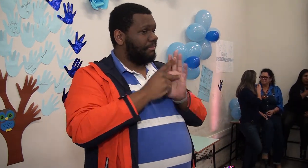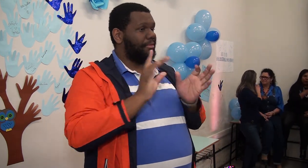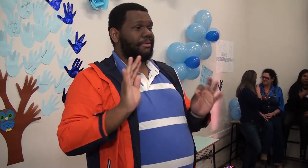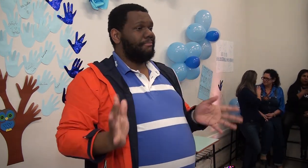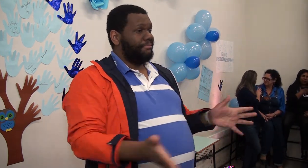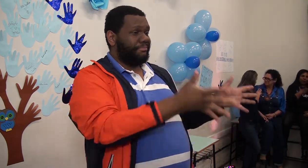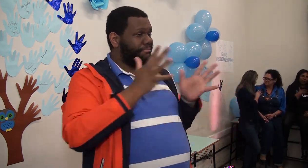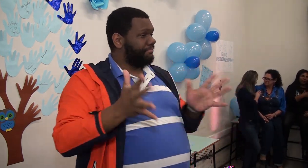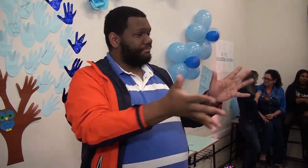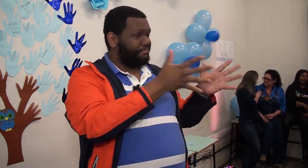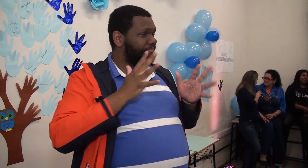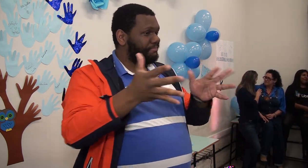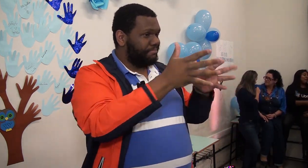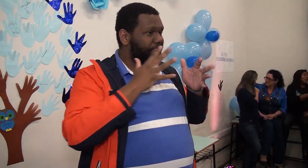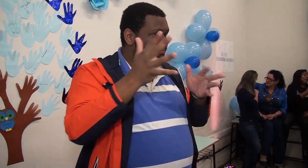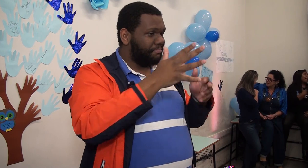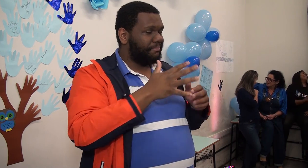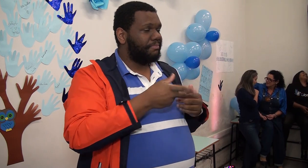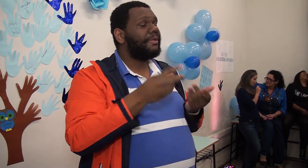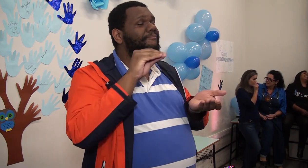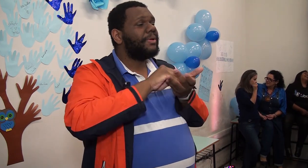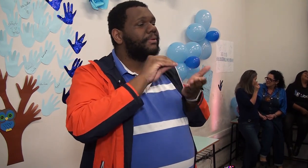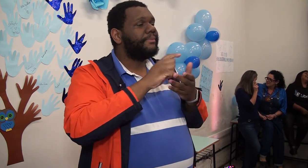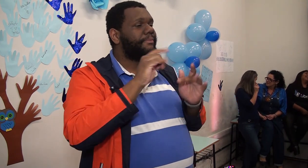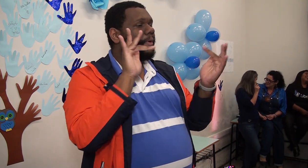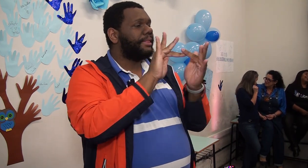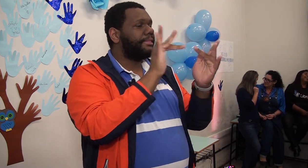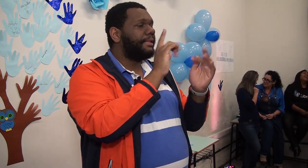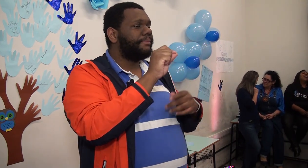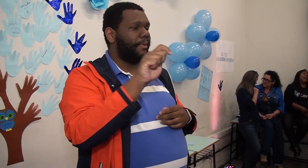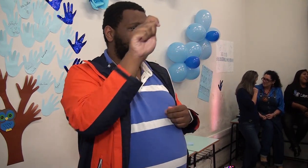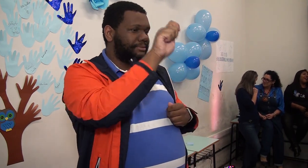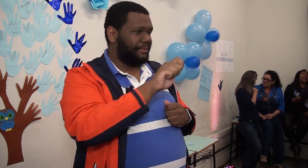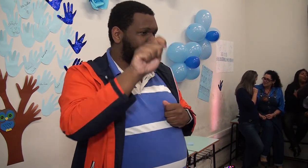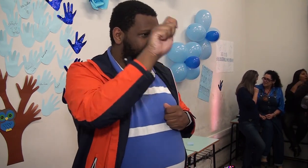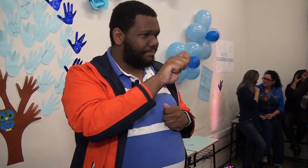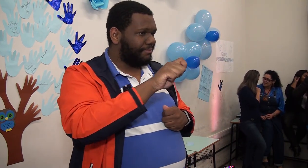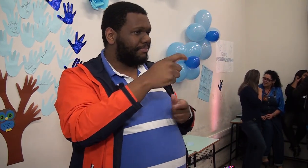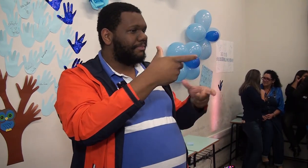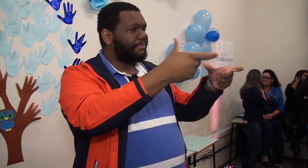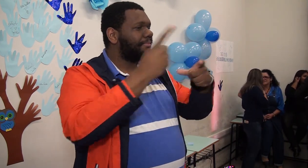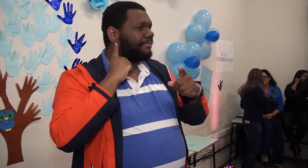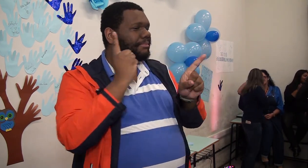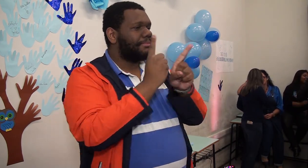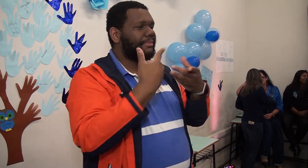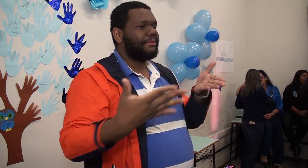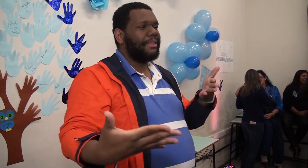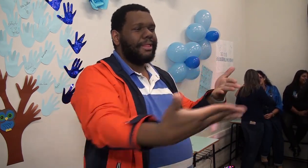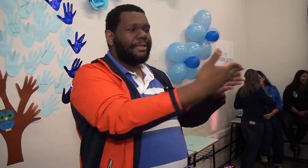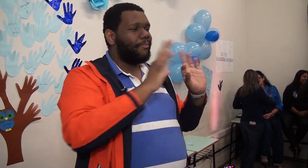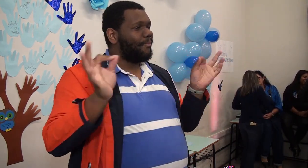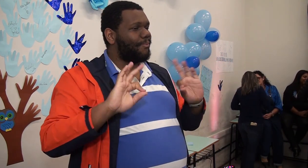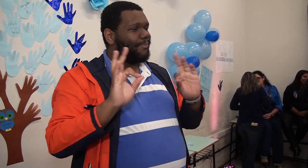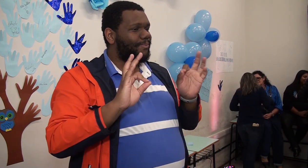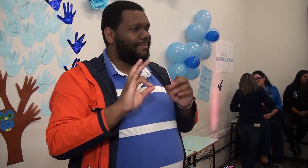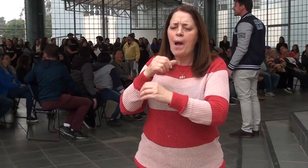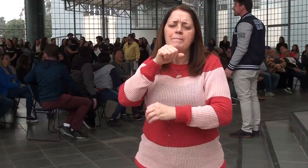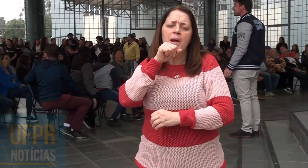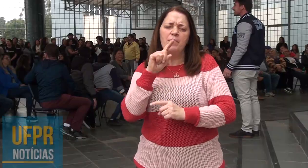comigo mesmo. Porque o contato me facilitou isso e as associações e os contatos que eu tinha antes me ajudaram. Minha mãe